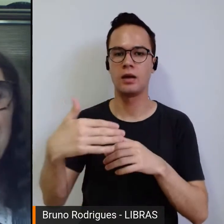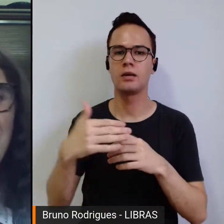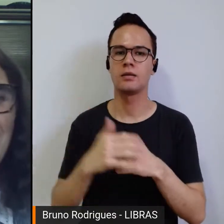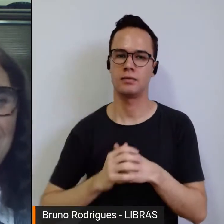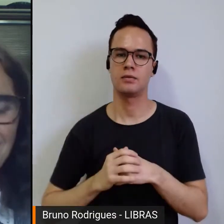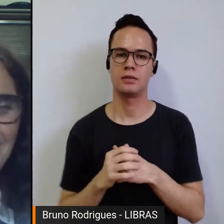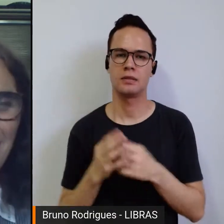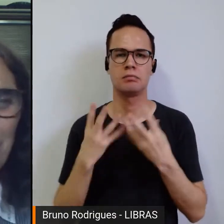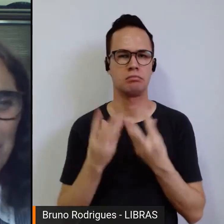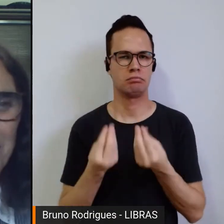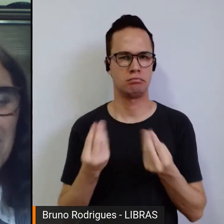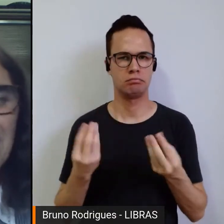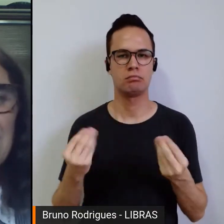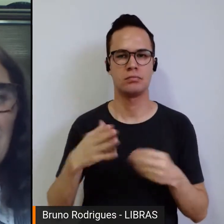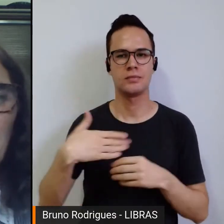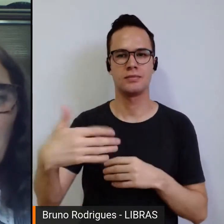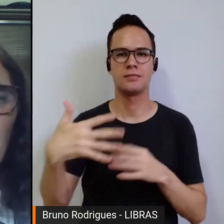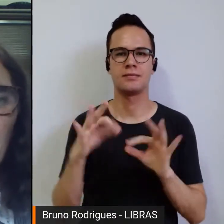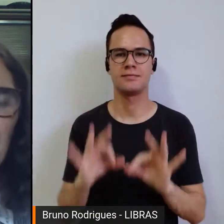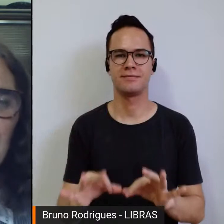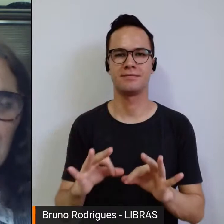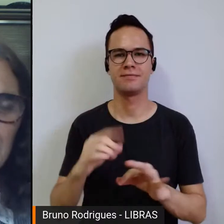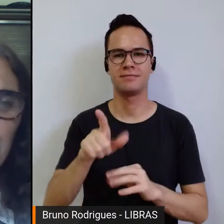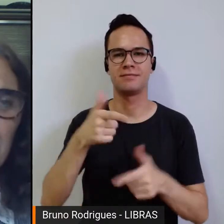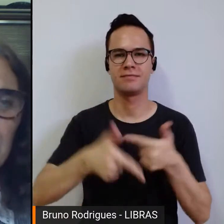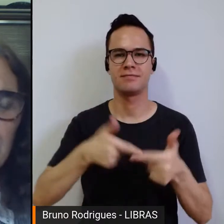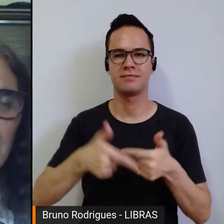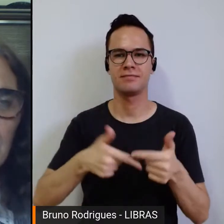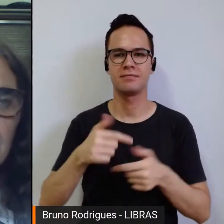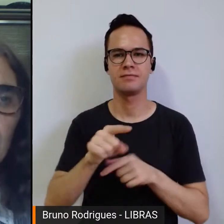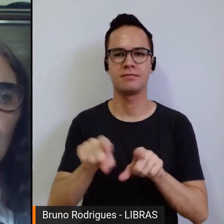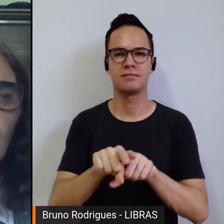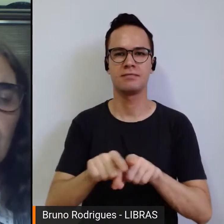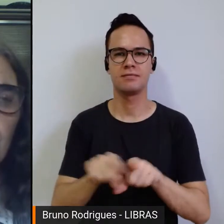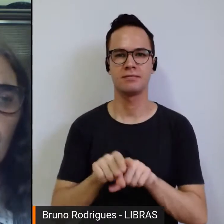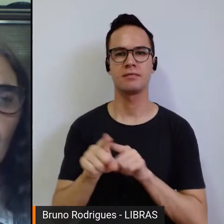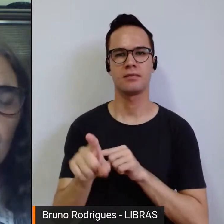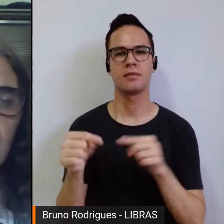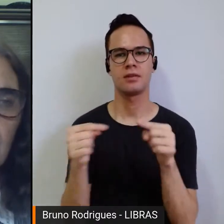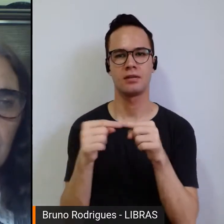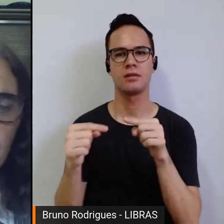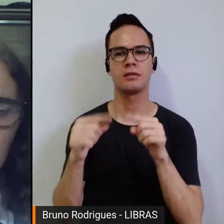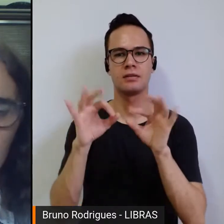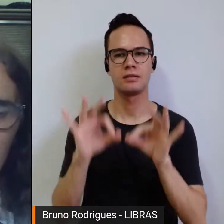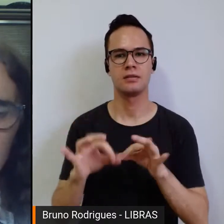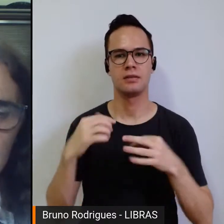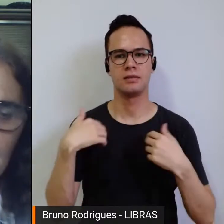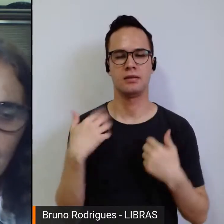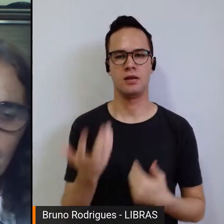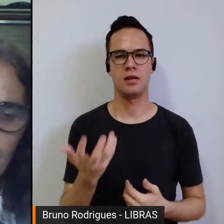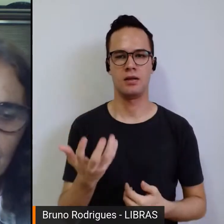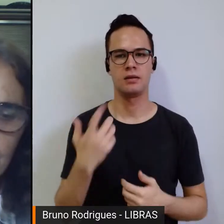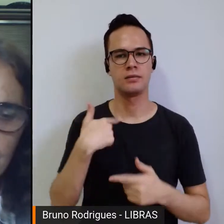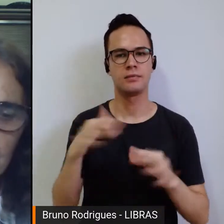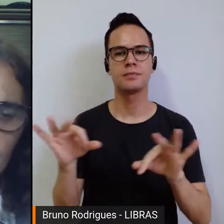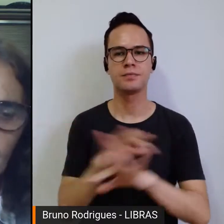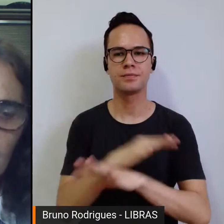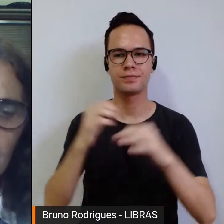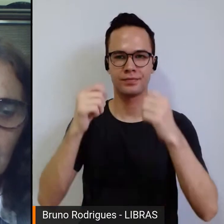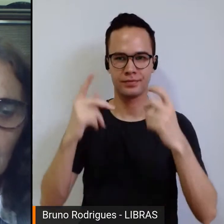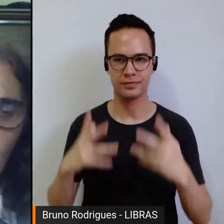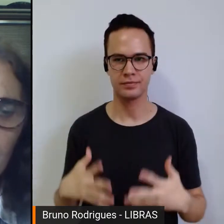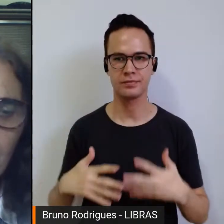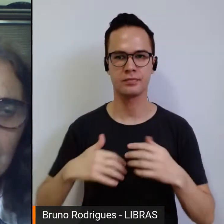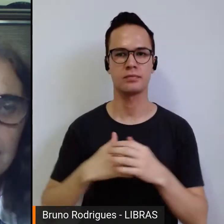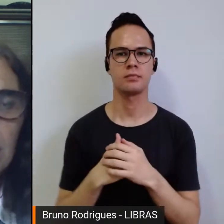muitas delas, a partir desse trabalho, ele também tem relação com isso que eu gostaria de encerrar a minha fala dizendo,